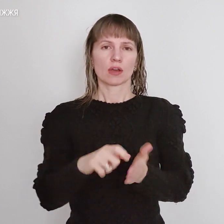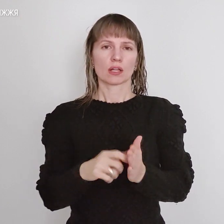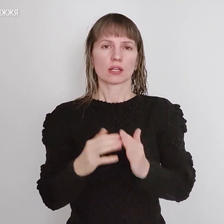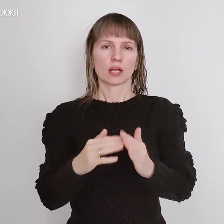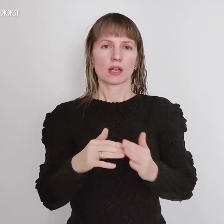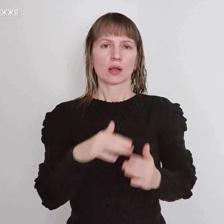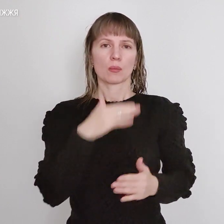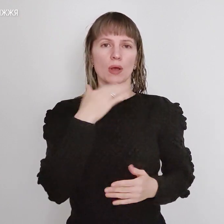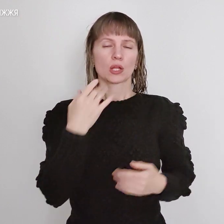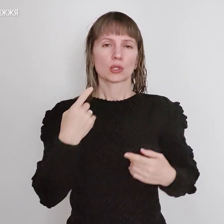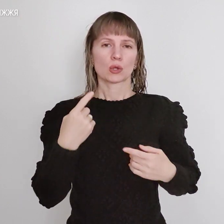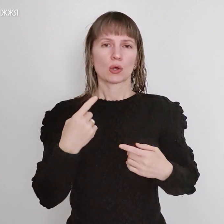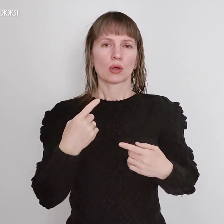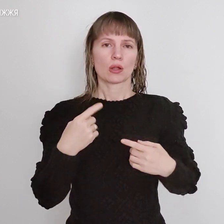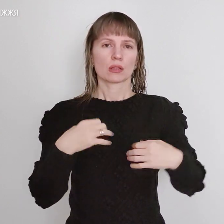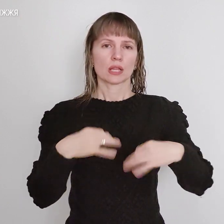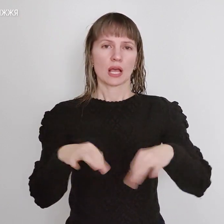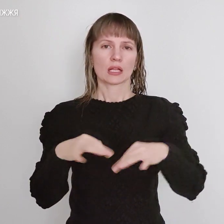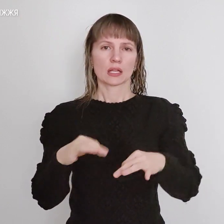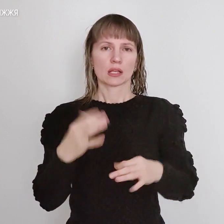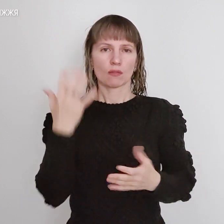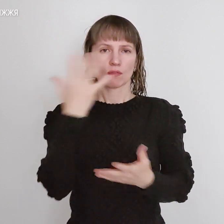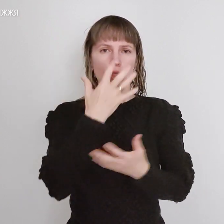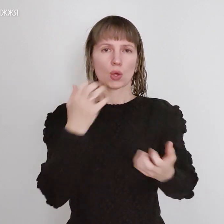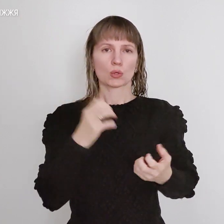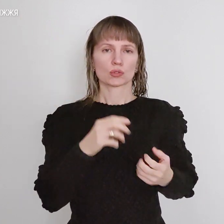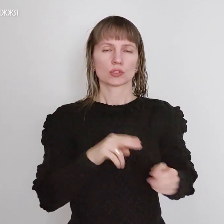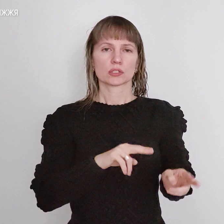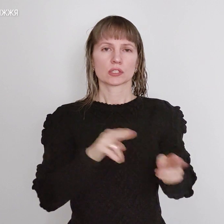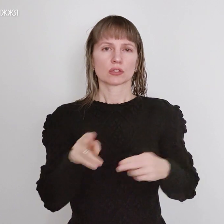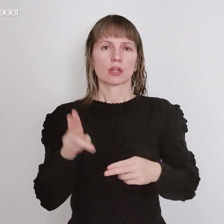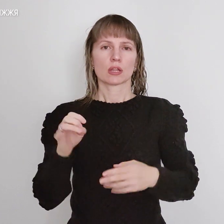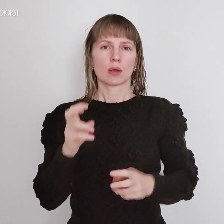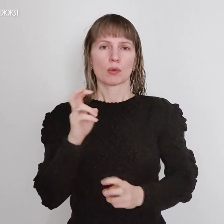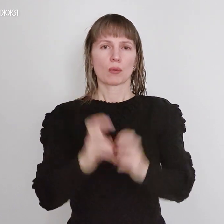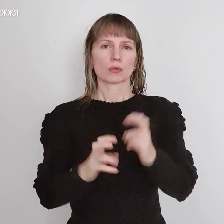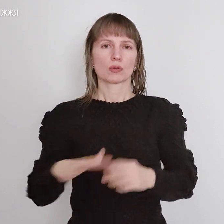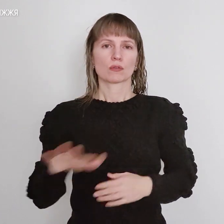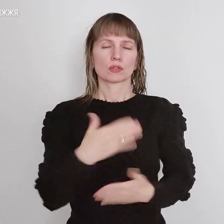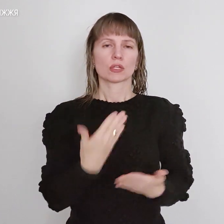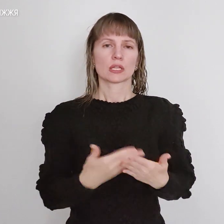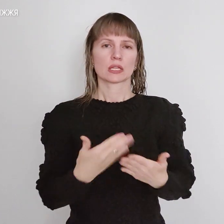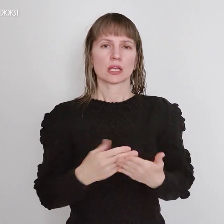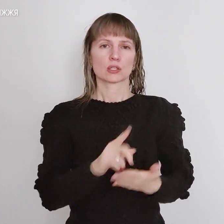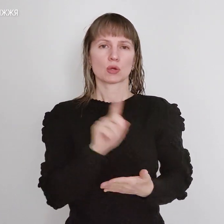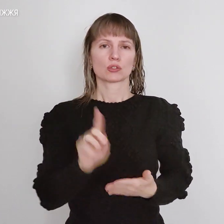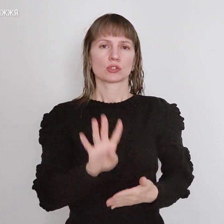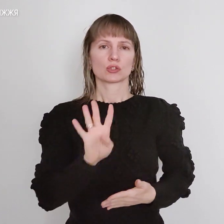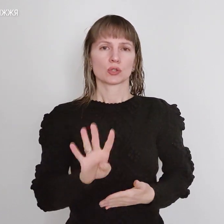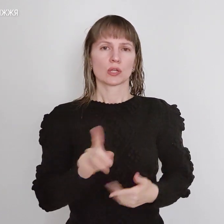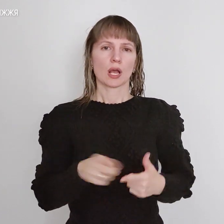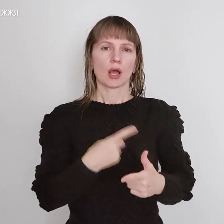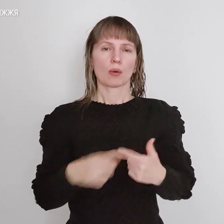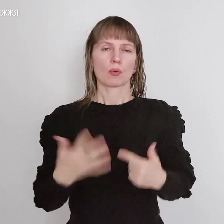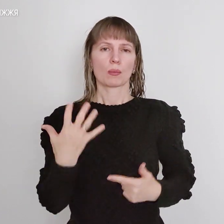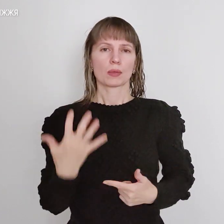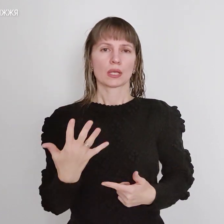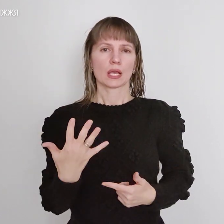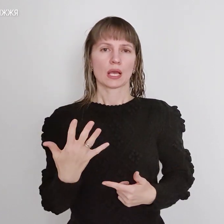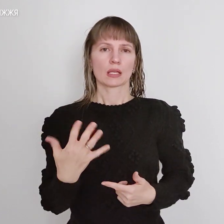техніків. Вночі зайшло на промислову зону. Десь години 4-5. Були такі